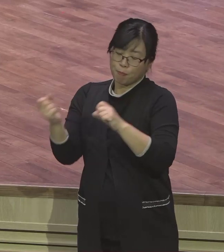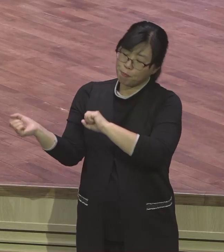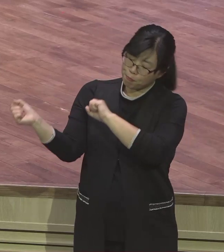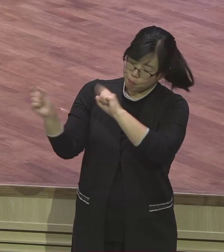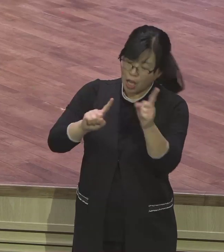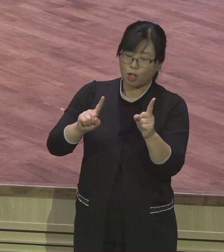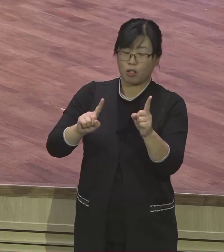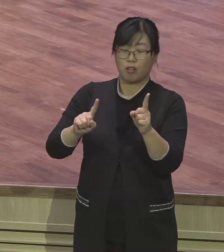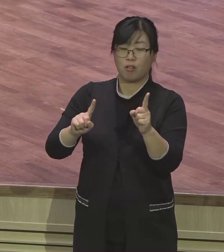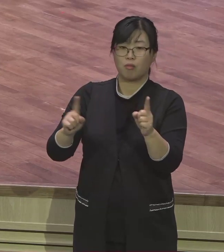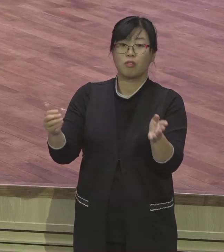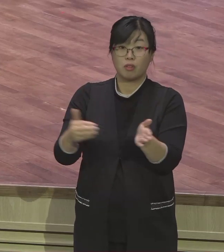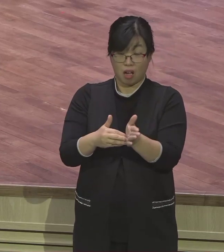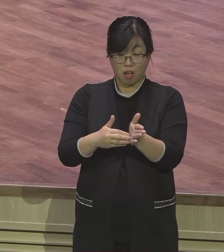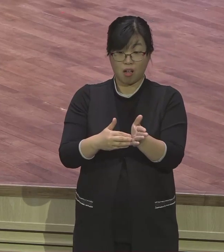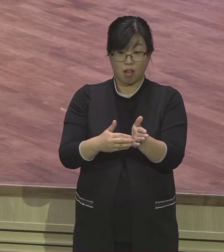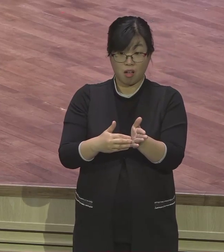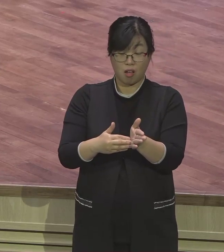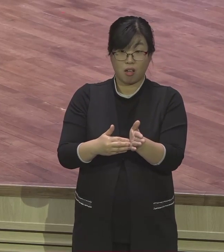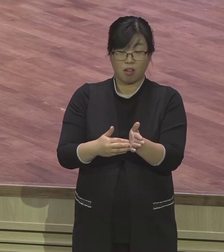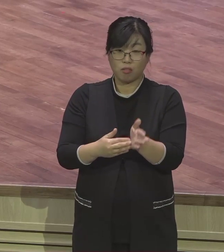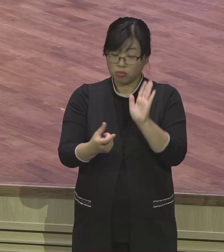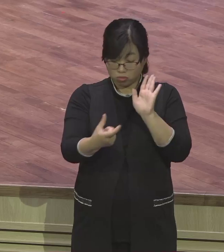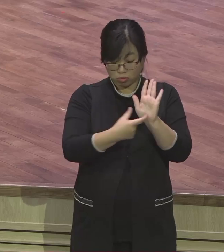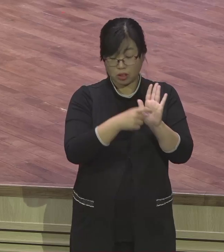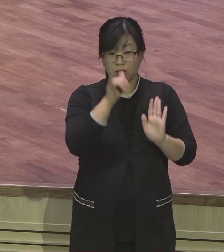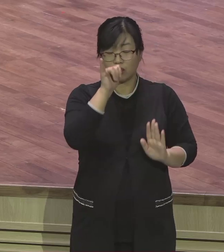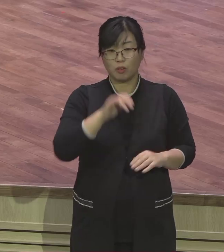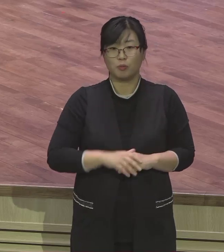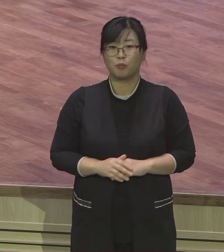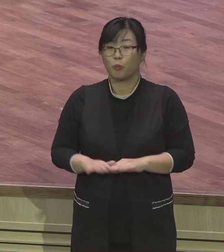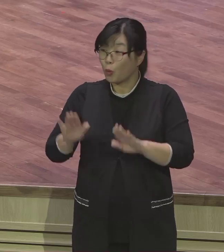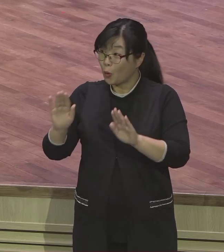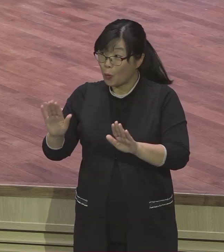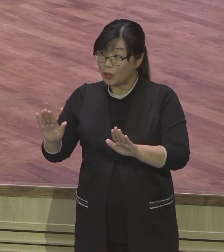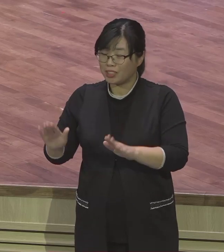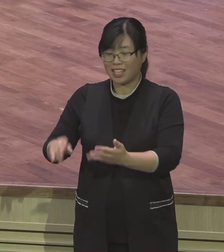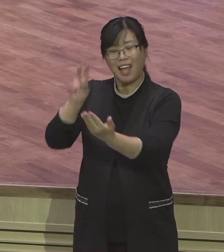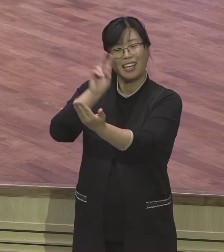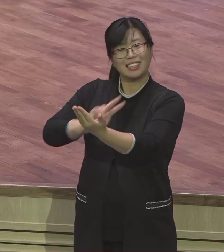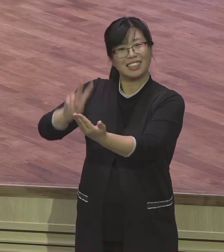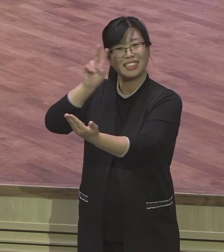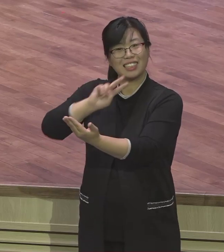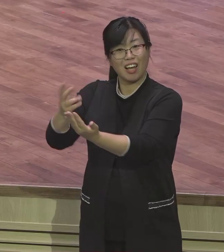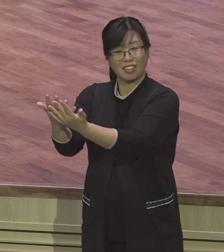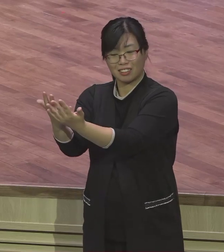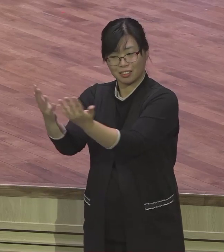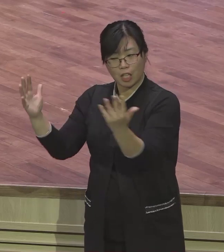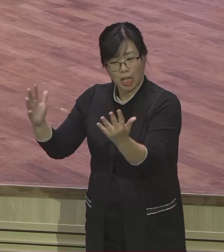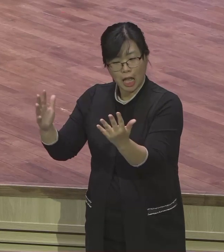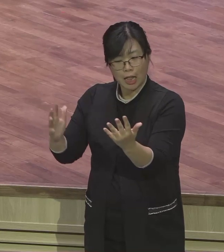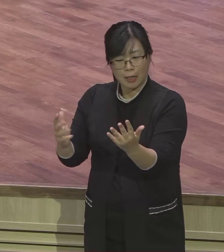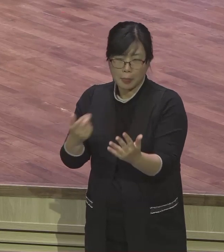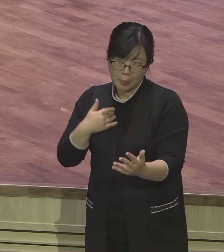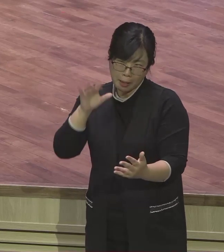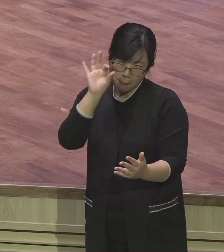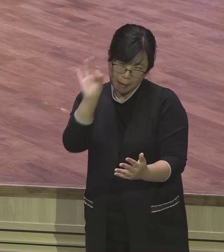오늘 성가대가요. 잔송 찬양대가요. 오늘 연습을 많이 해서 찬양이 굉장히 좋은 찬양이에요.